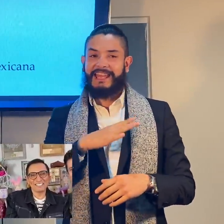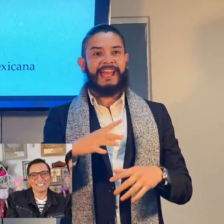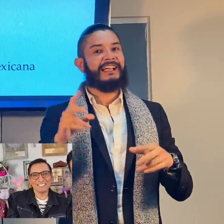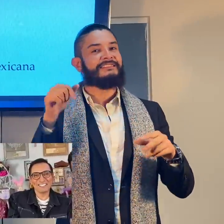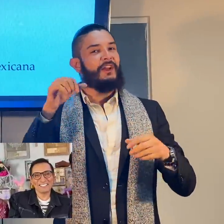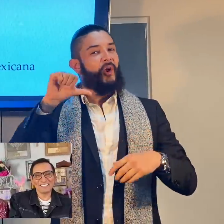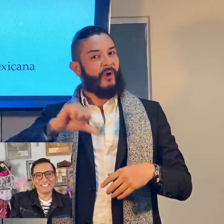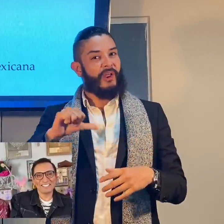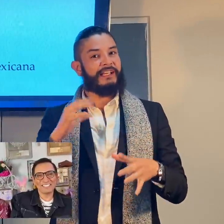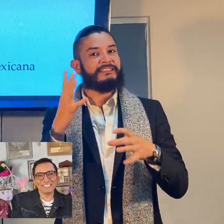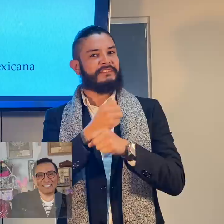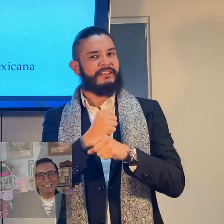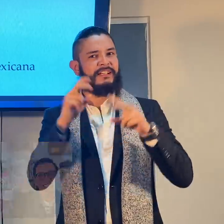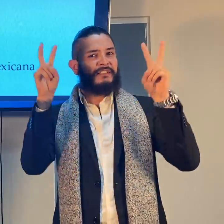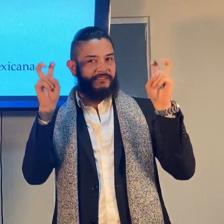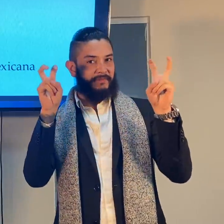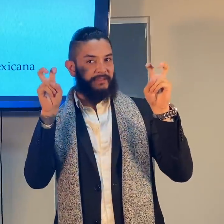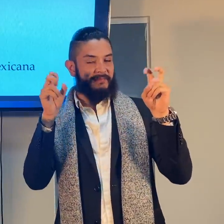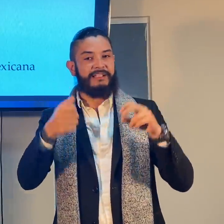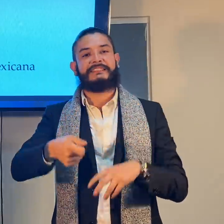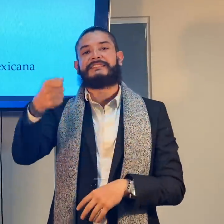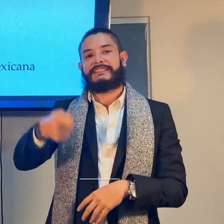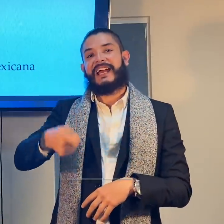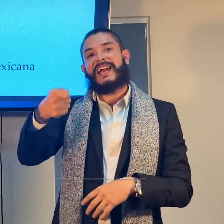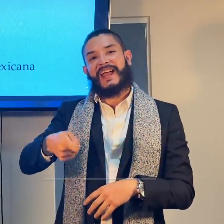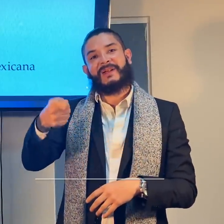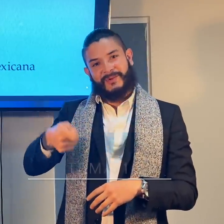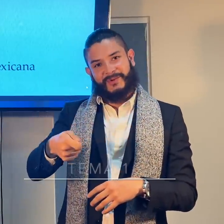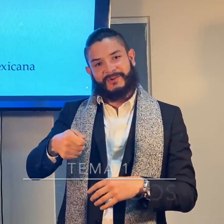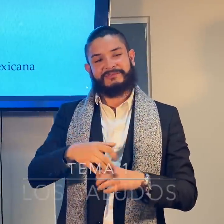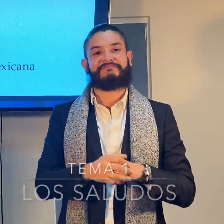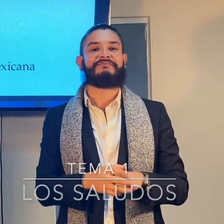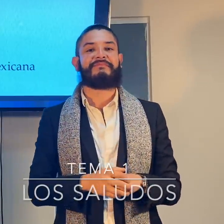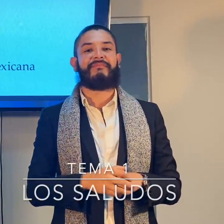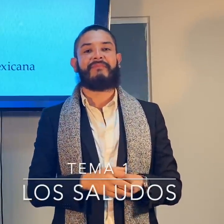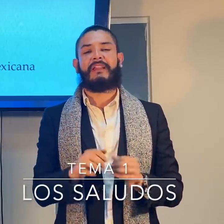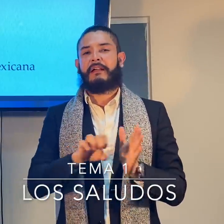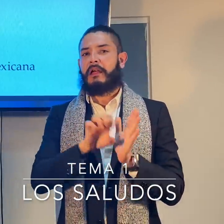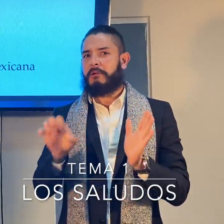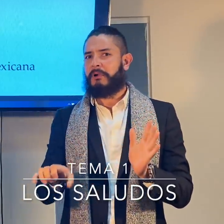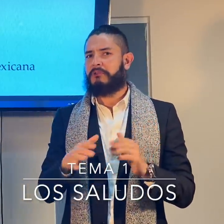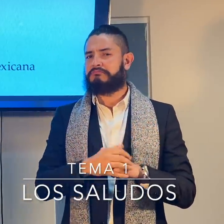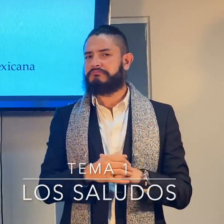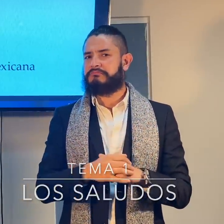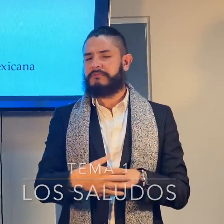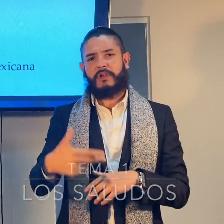Ok, hoy vamos a empezar. El tema es los saludos. Por ejemplo,